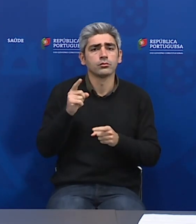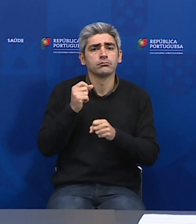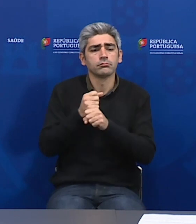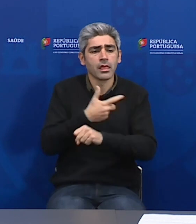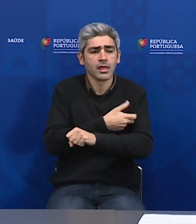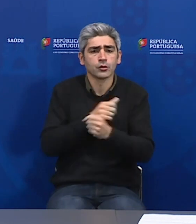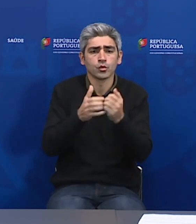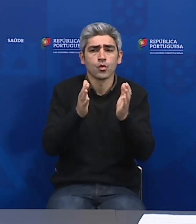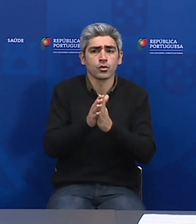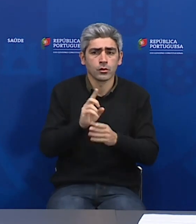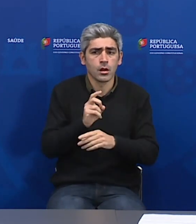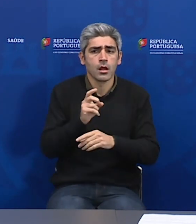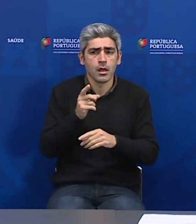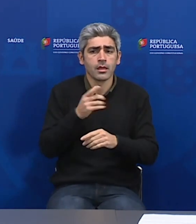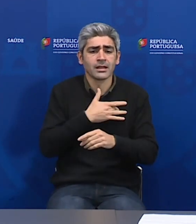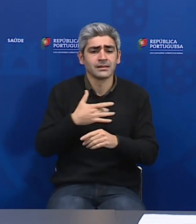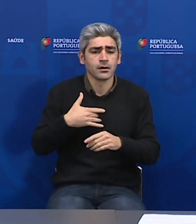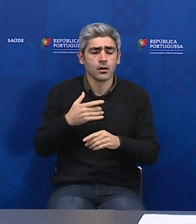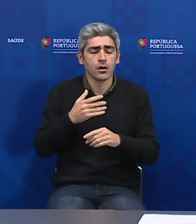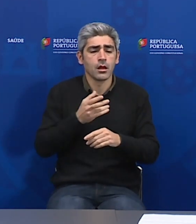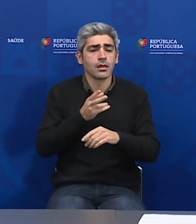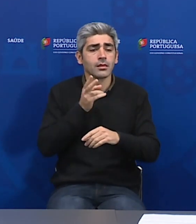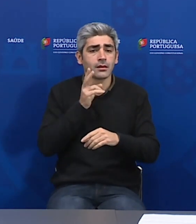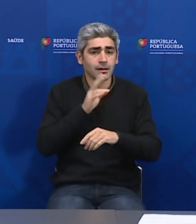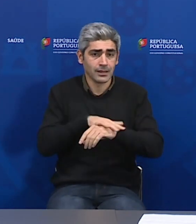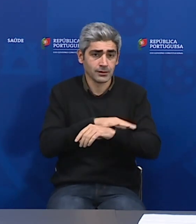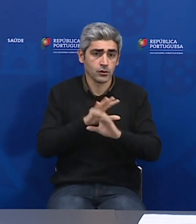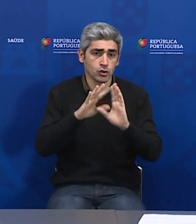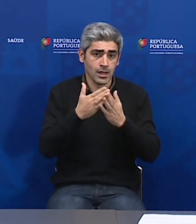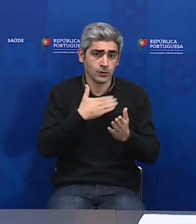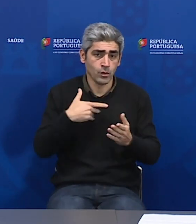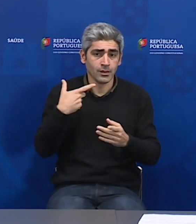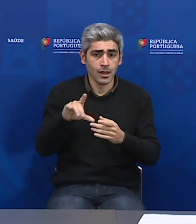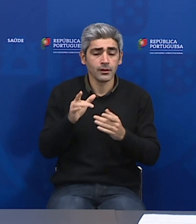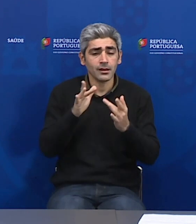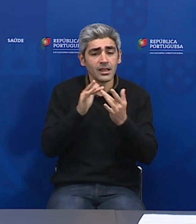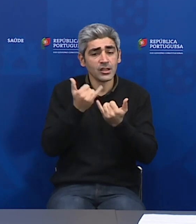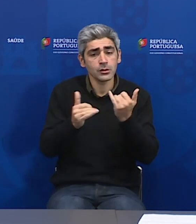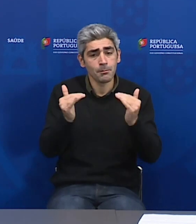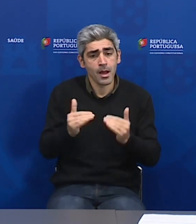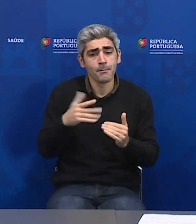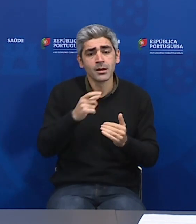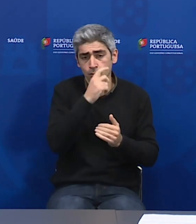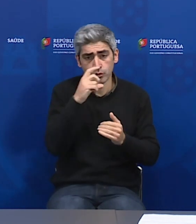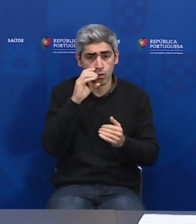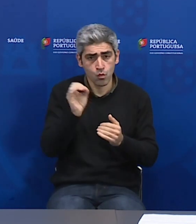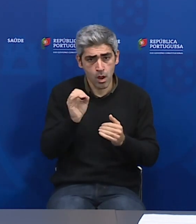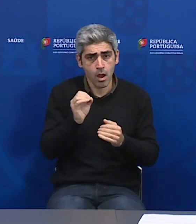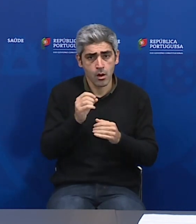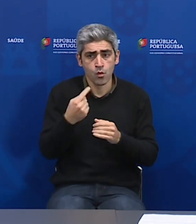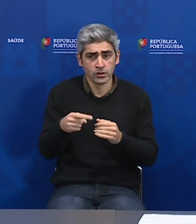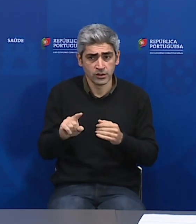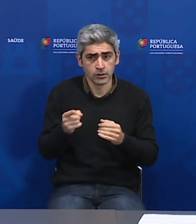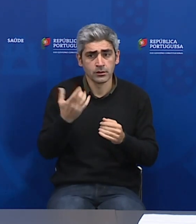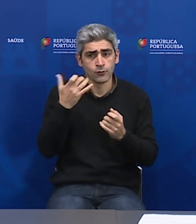testados, porque há uma norma da Direção-Geral da Saúde que diz que os que têm baixo risco de contágio, mas que não usam proteção individual, até porque não existe.